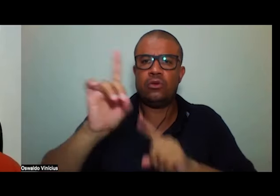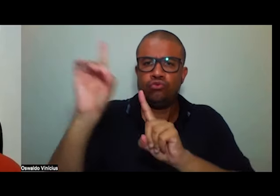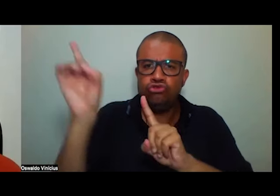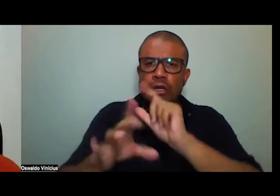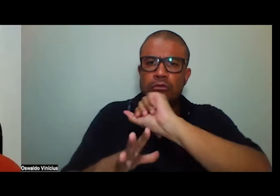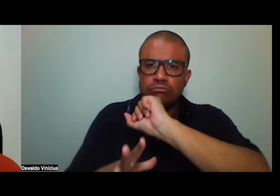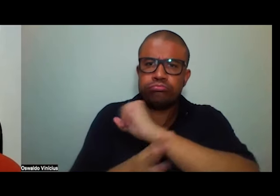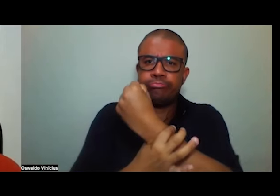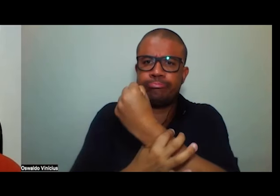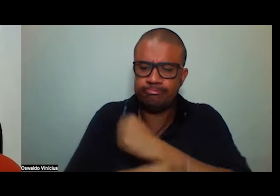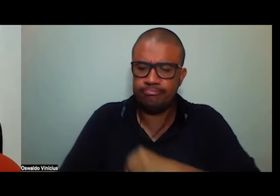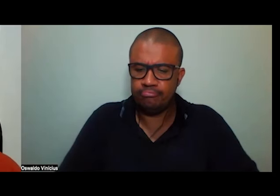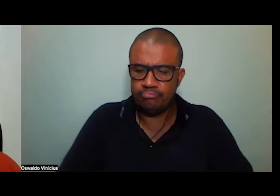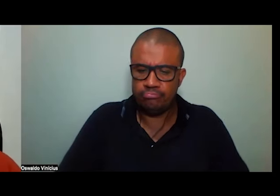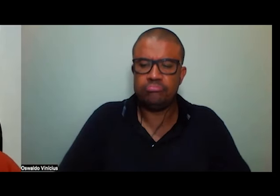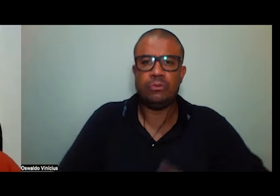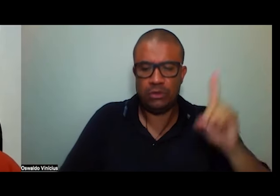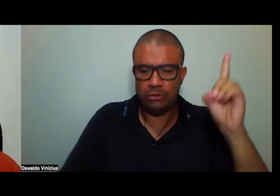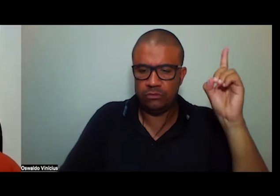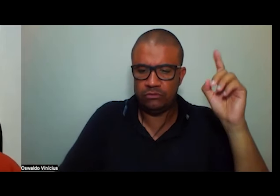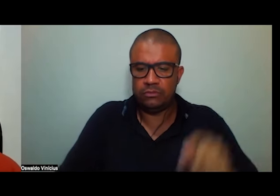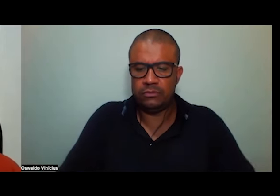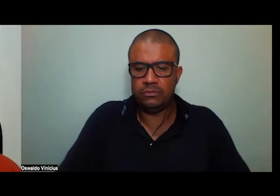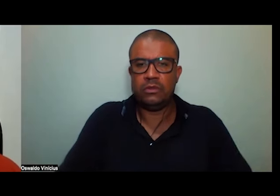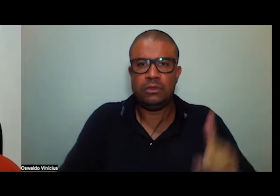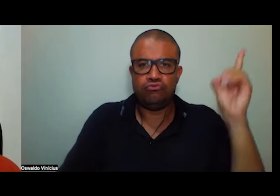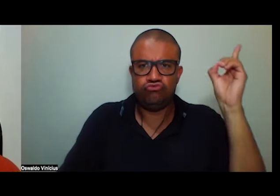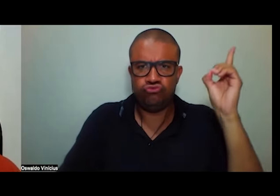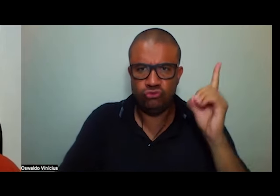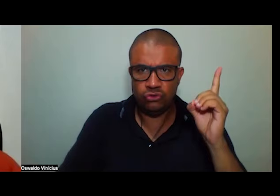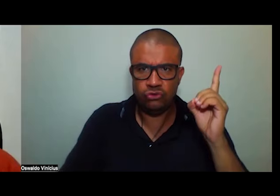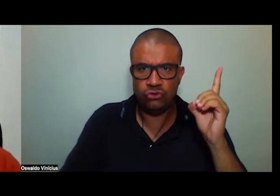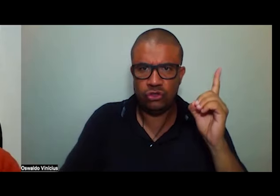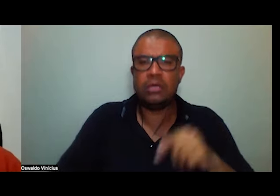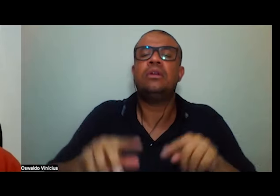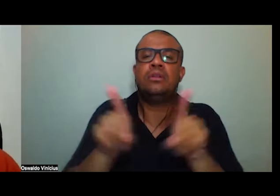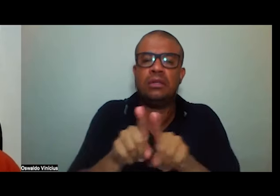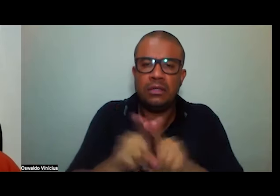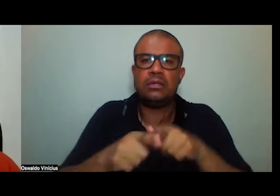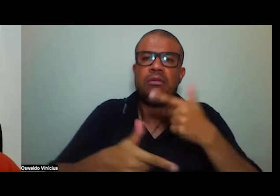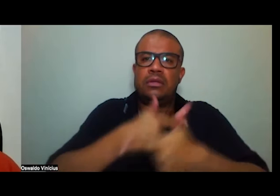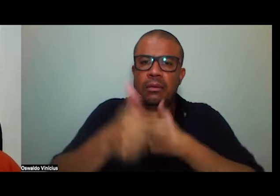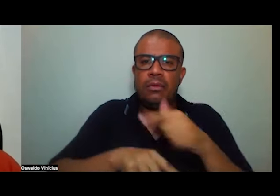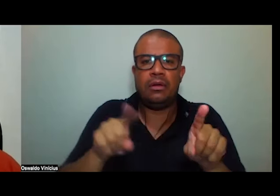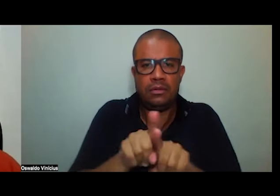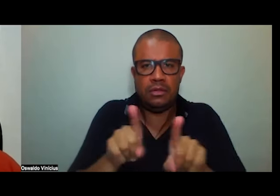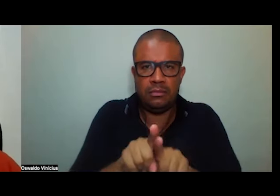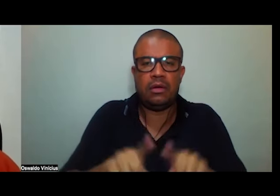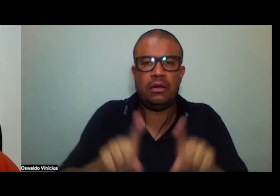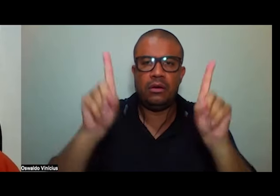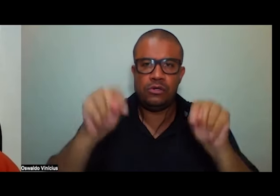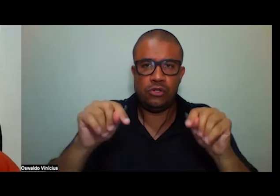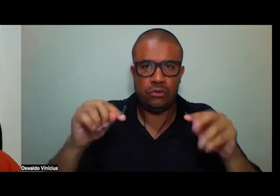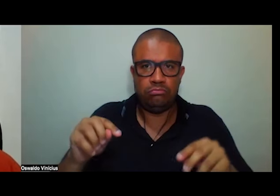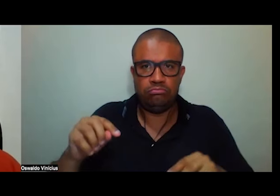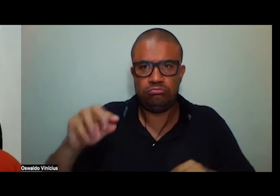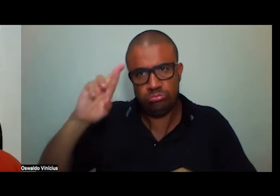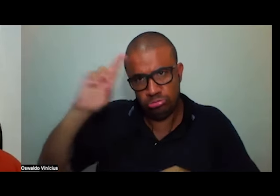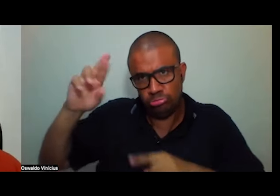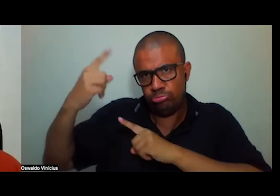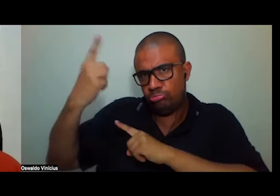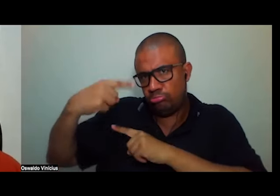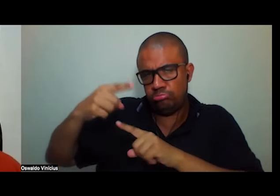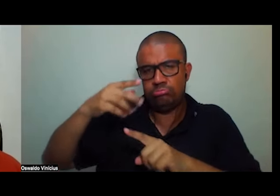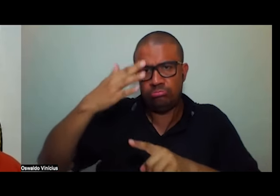condições de direito e acesso a bens serviços sejam plenamente donas de si do seu